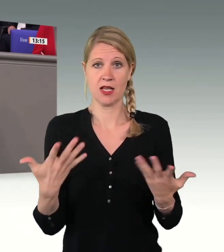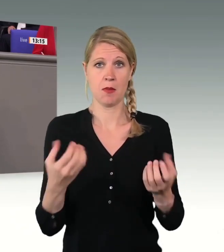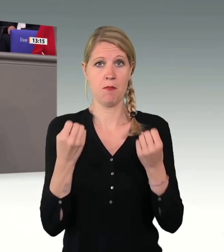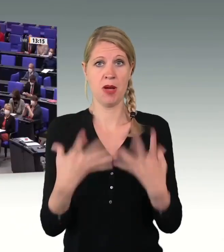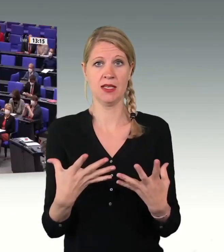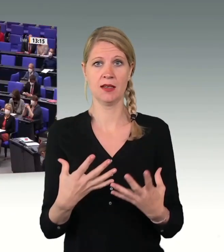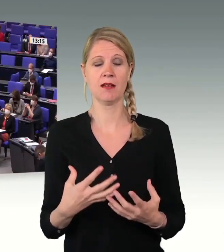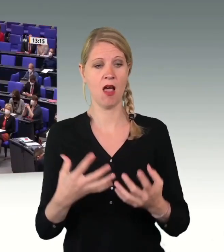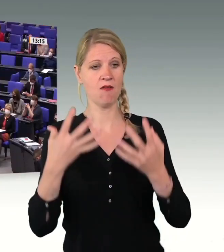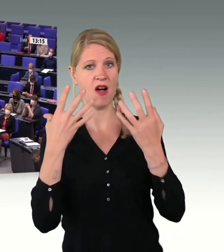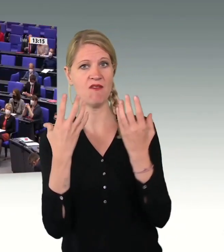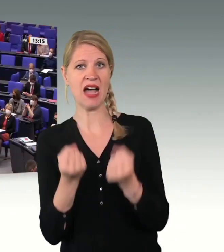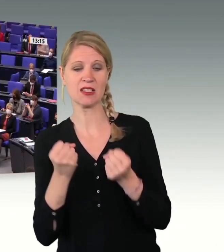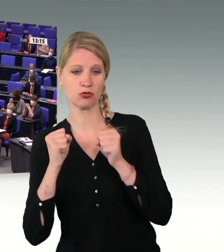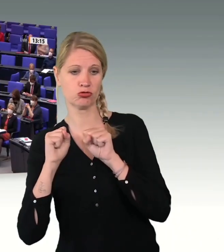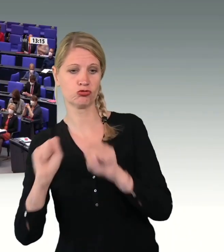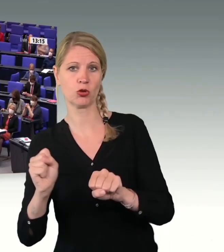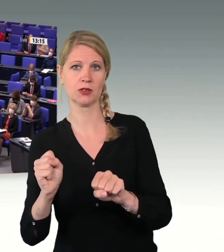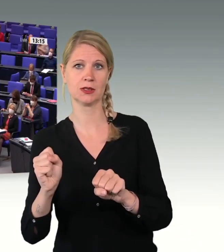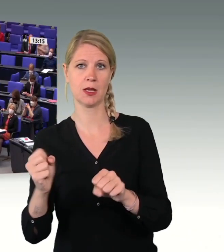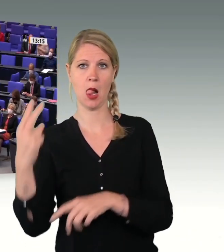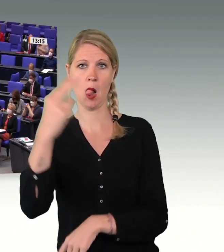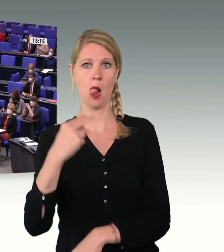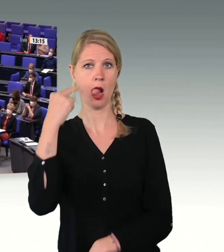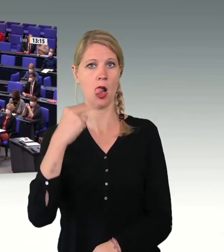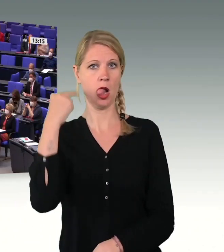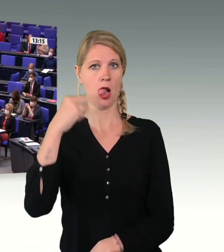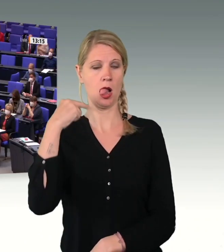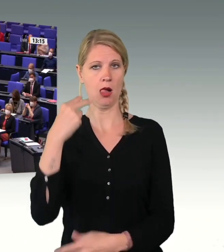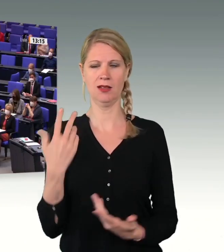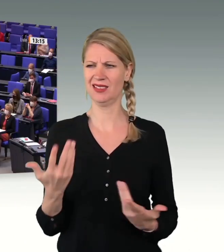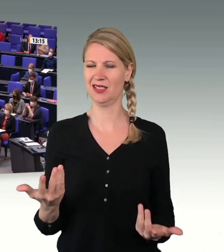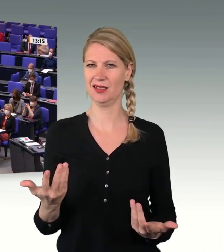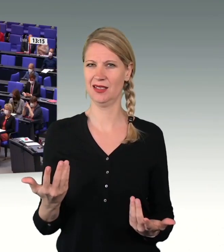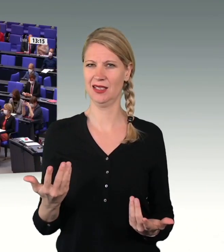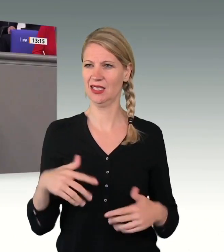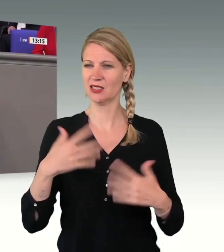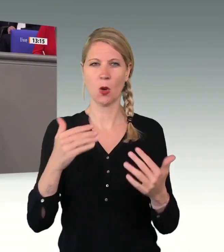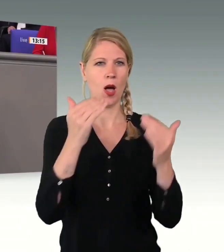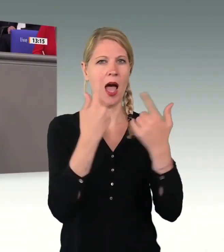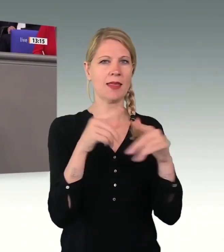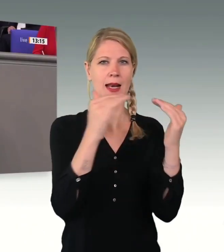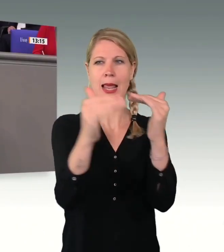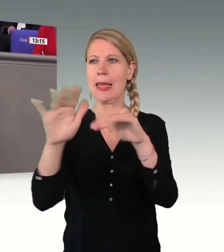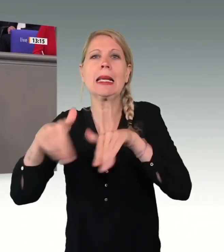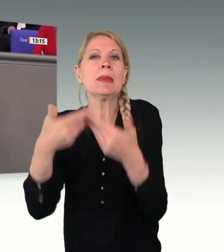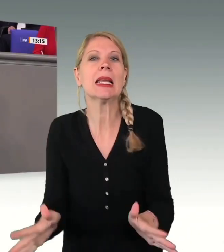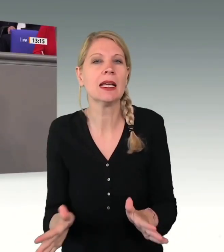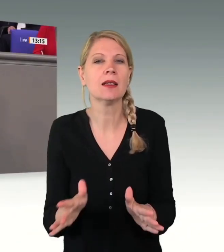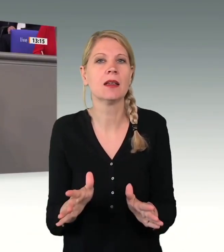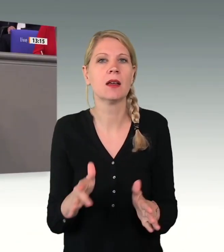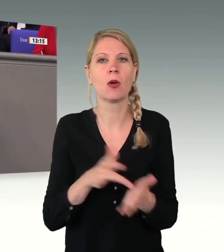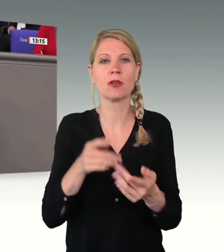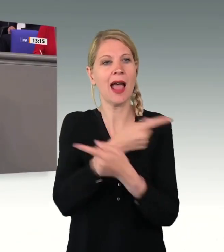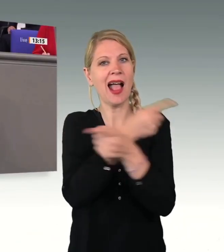Das gibt es sonst, meine Damen und Herren, das gibt es sonst nirgendwo. Und das darf nicht sein. Denn was in all diesen Demokratien